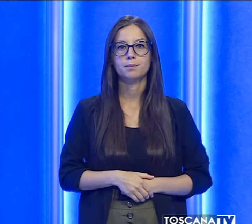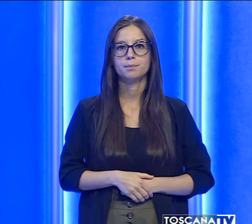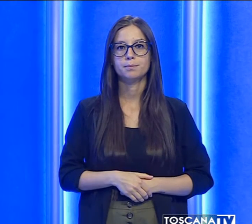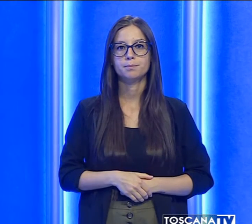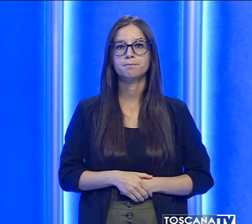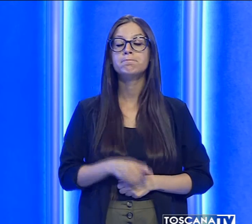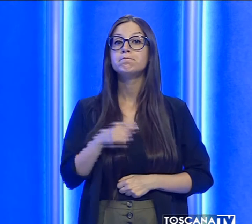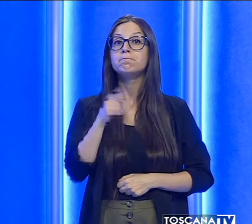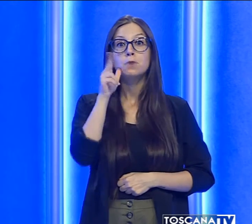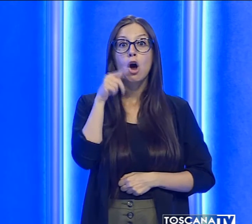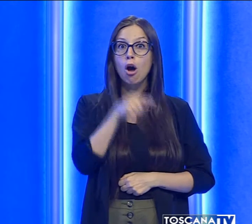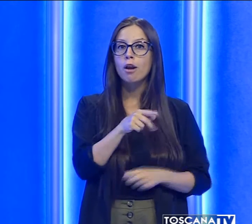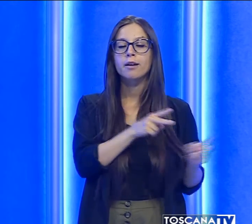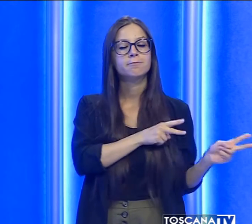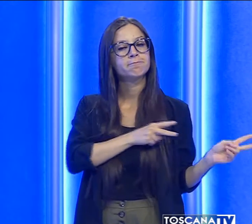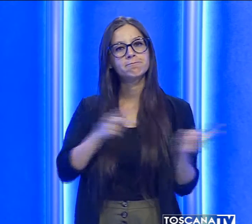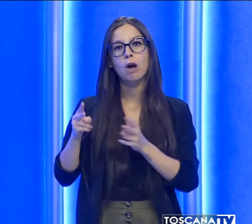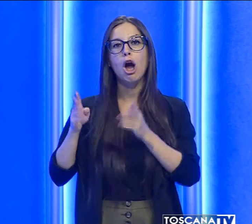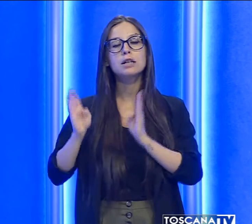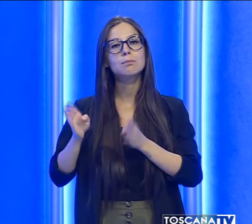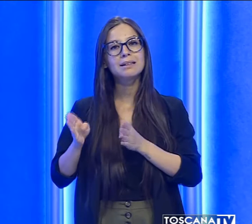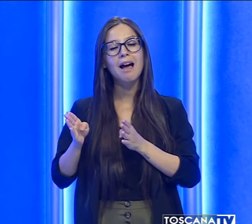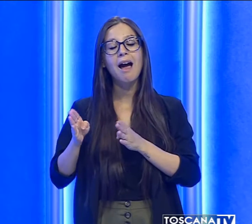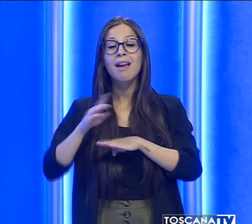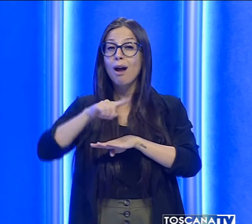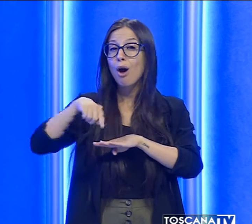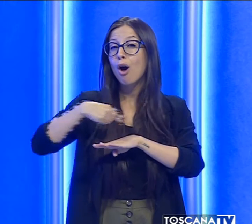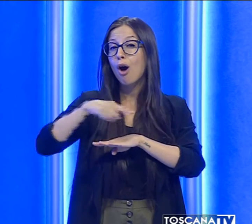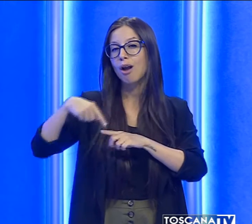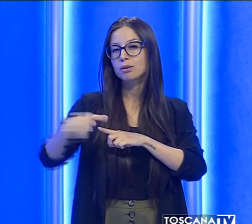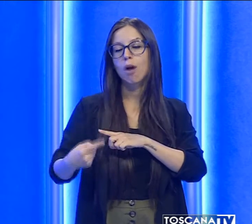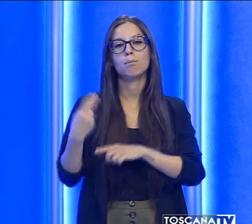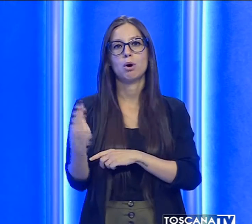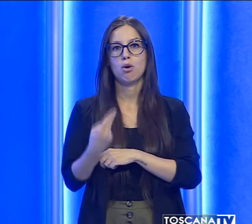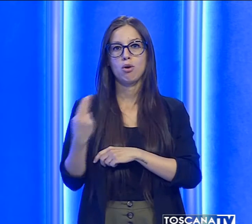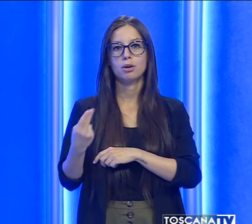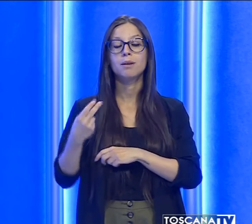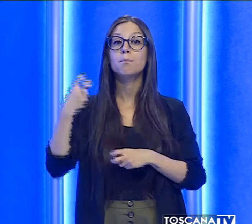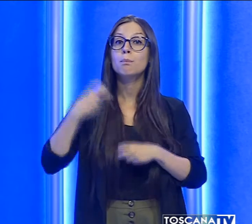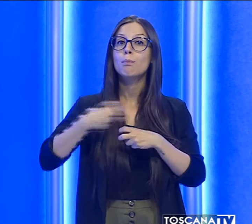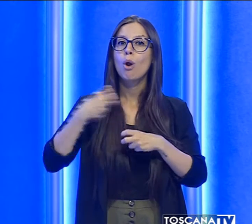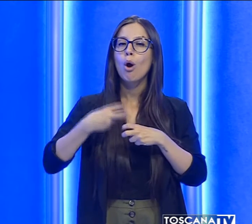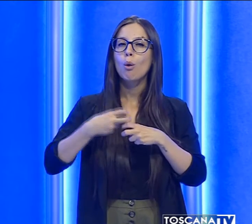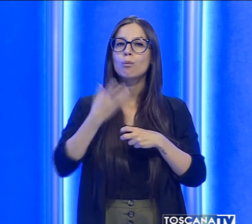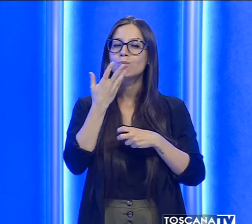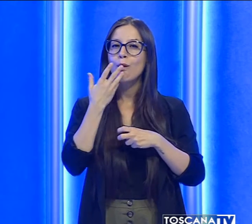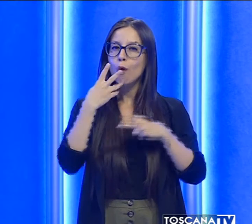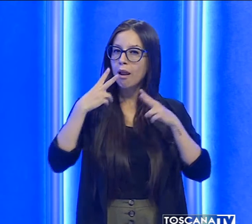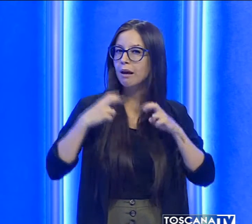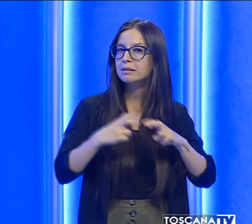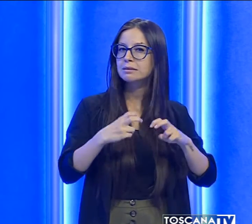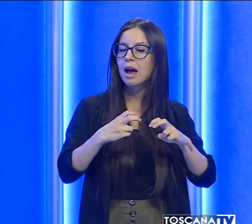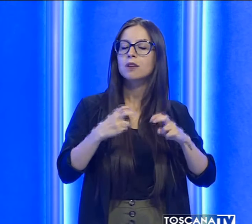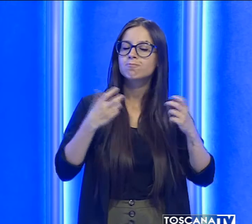Trasportata all'ospedale è deceduta. Dopo alcune ore la procura ha aperto un fascicolo per fare piena luce sull